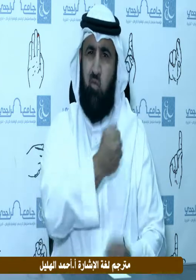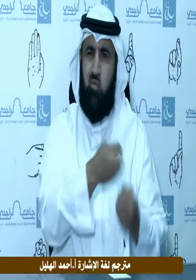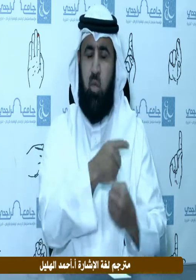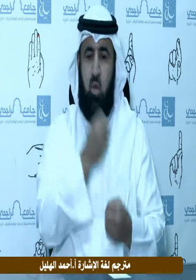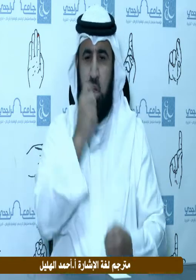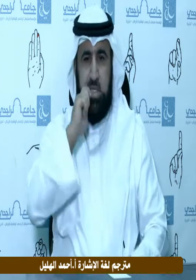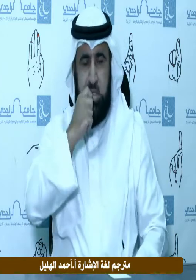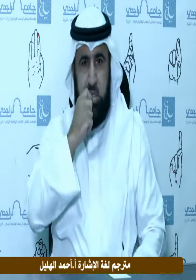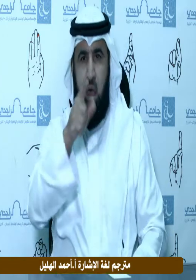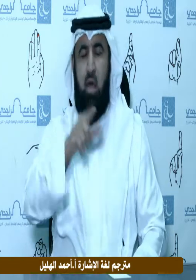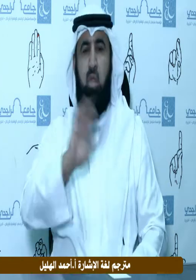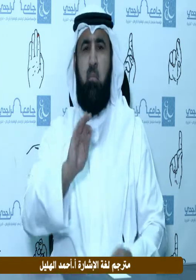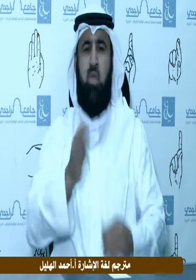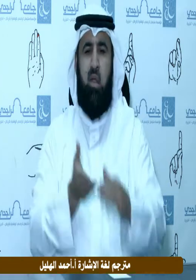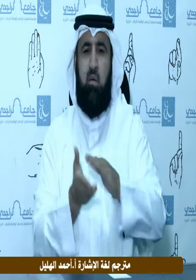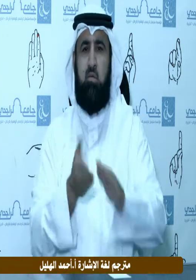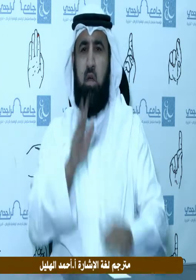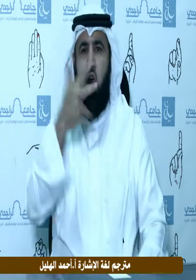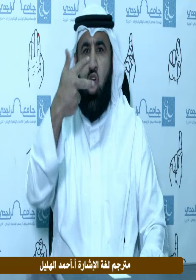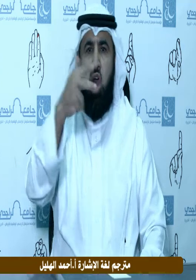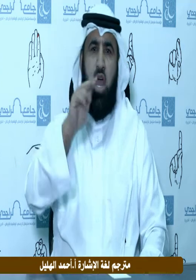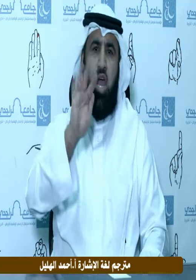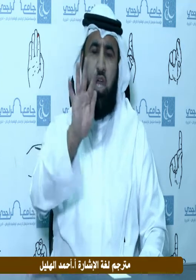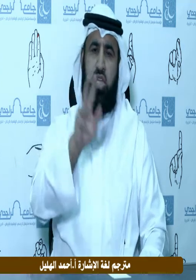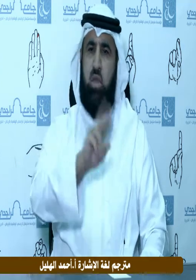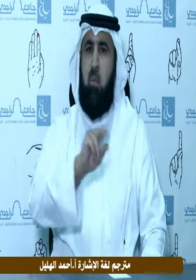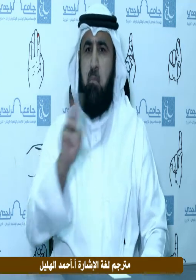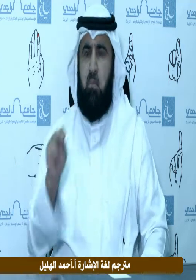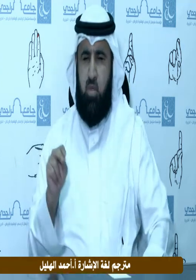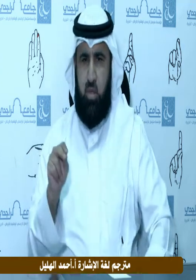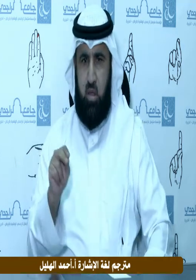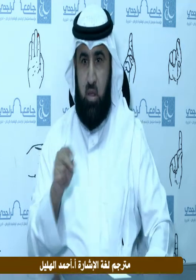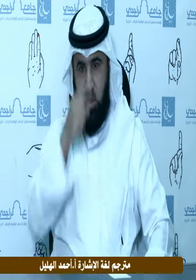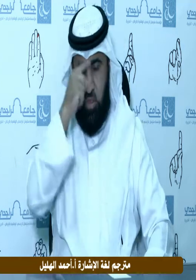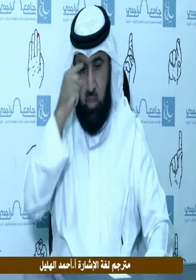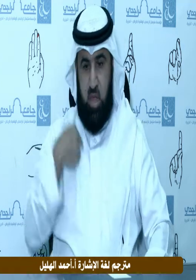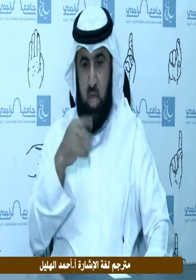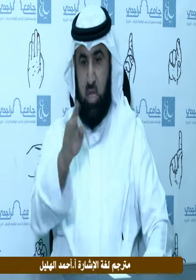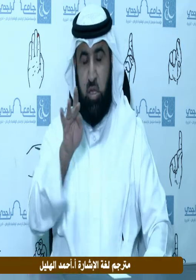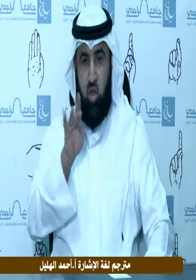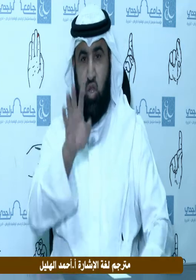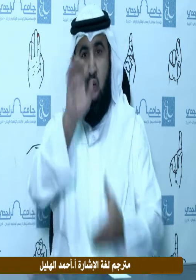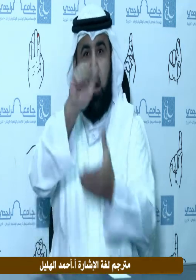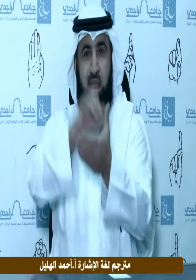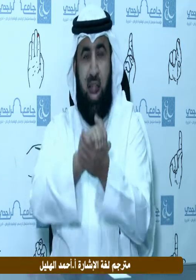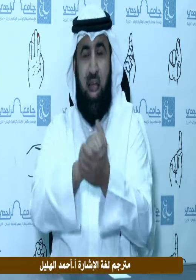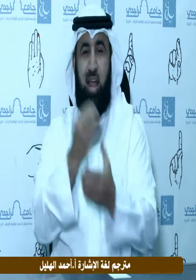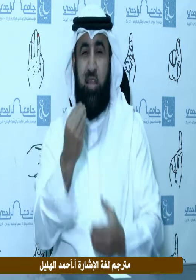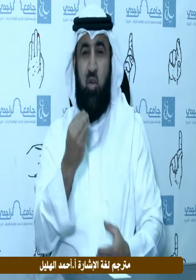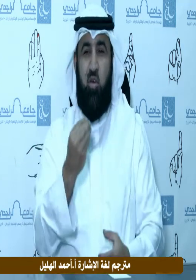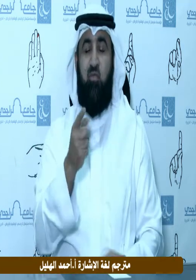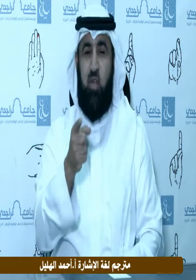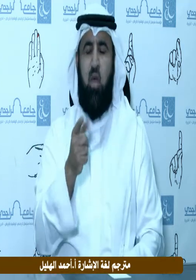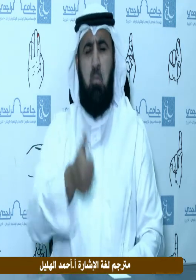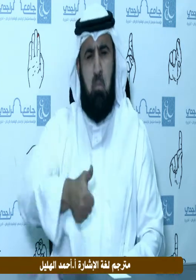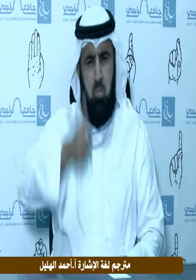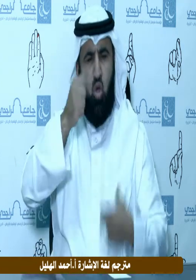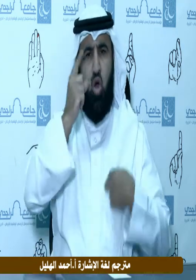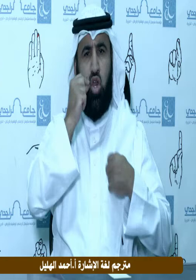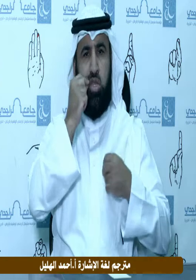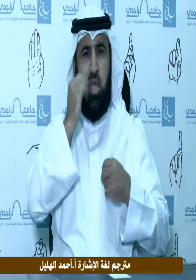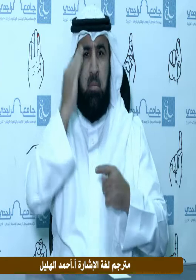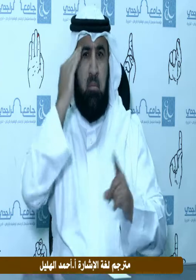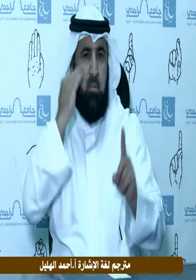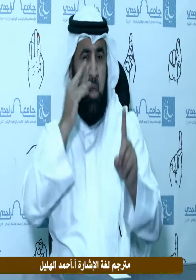نوع من الغش للمسلمين وإذا عزم الخاطب على الخطبة فإنه يباح له النظر